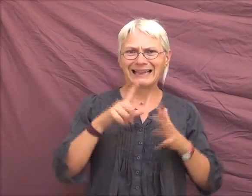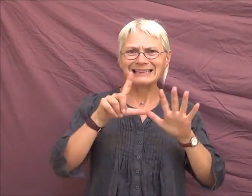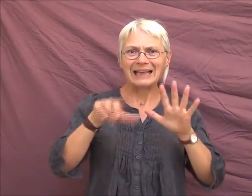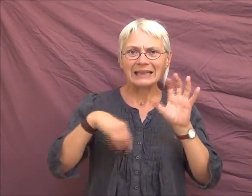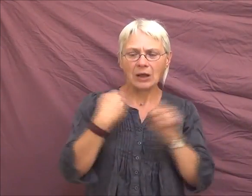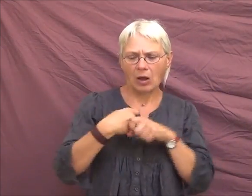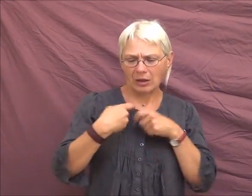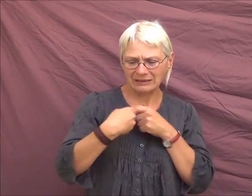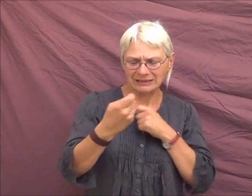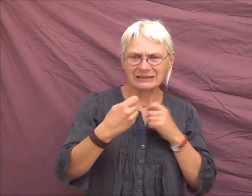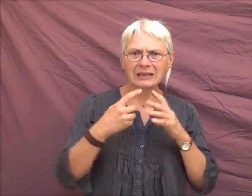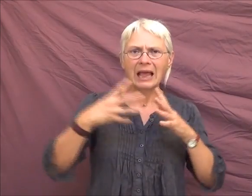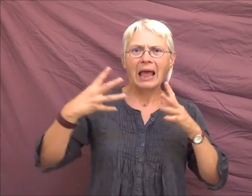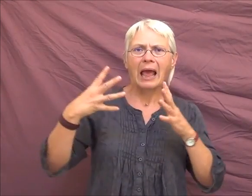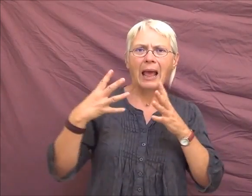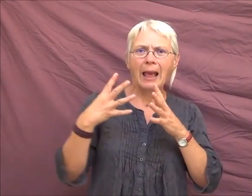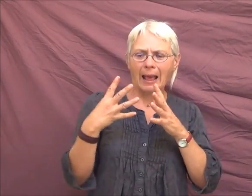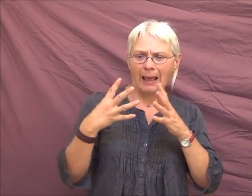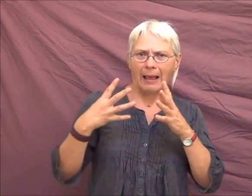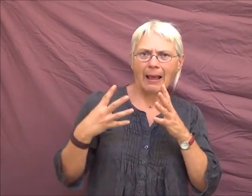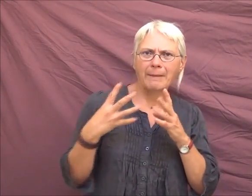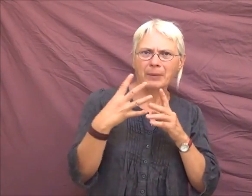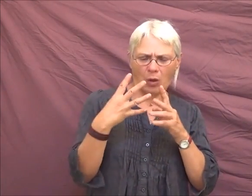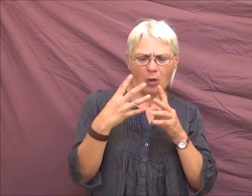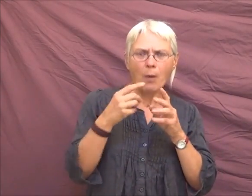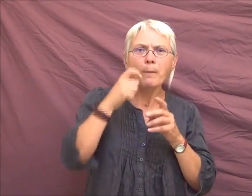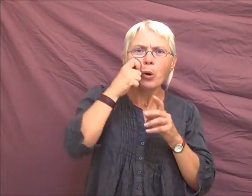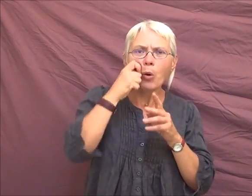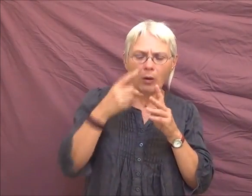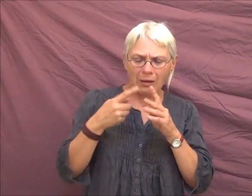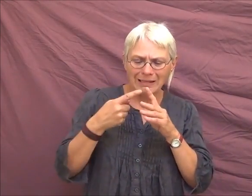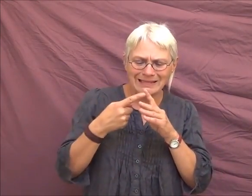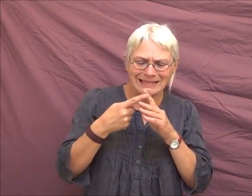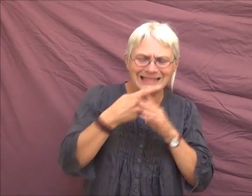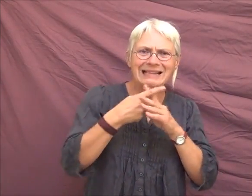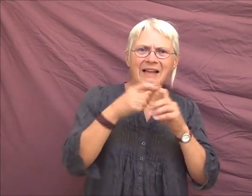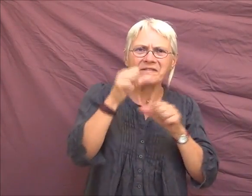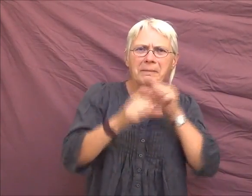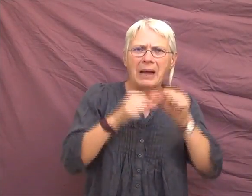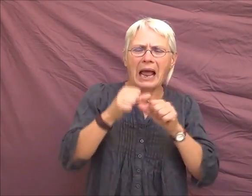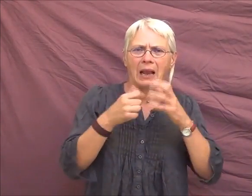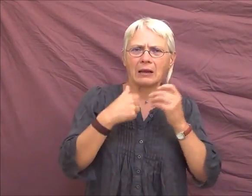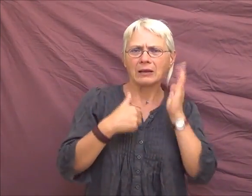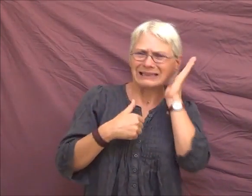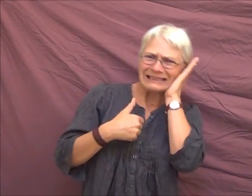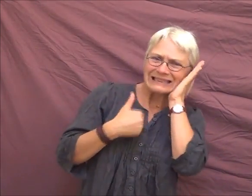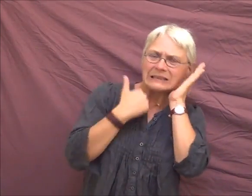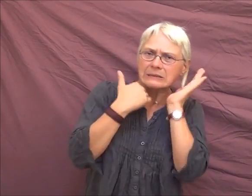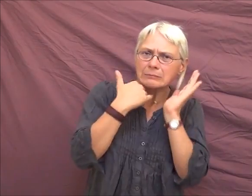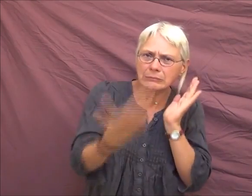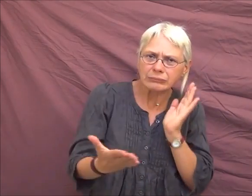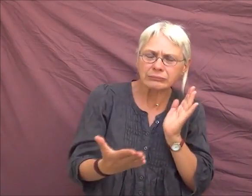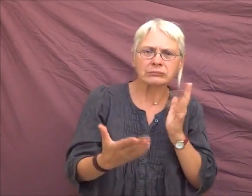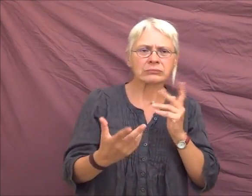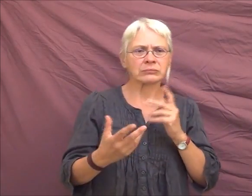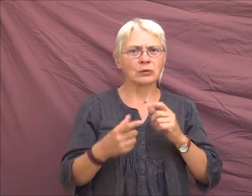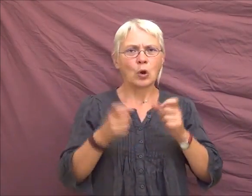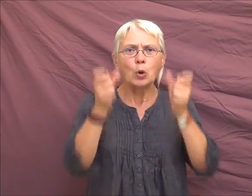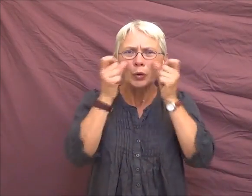la plan qui commençait à pousser sous la peau. Il me faisait mal. Je n'arrivais plus à dormir dessus. Je ne pouvais pas mettre les branches des